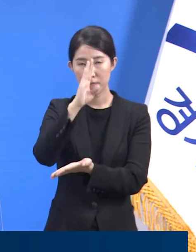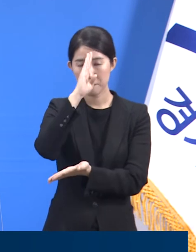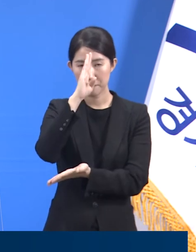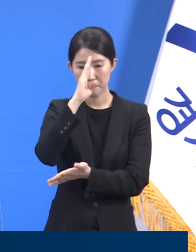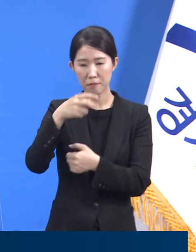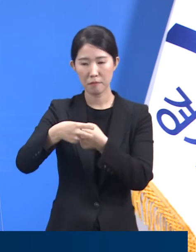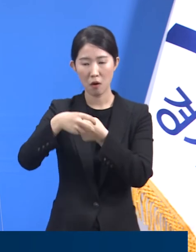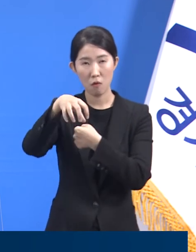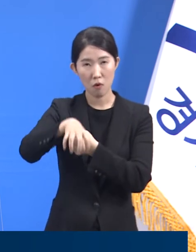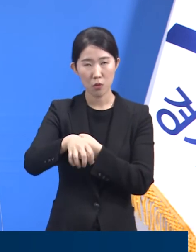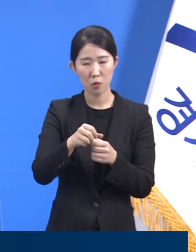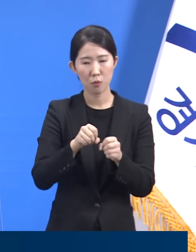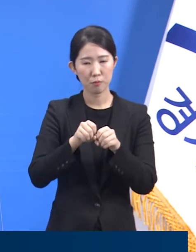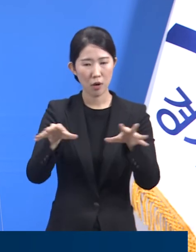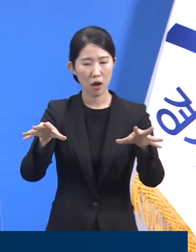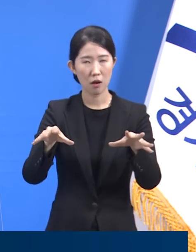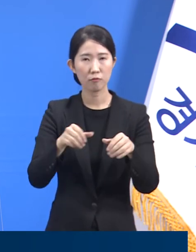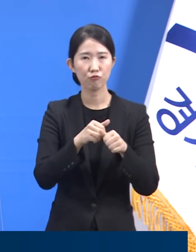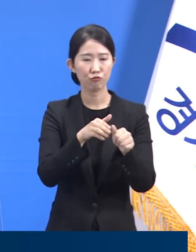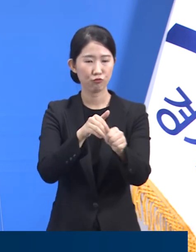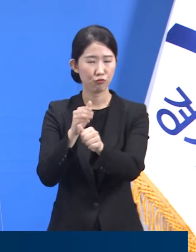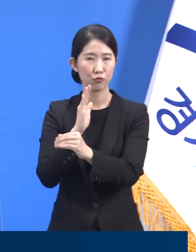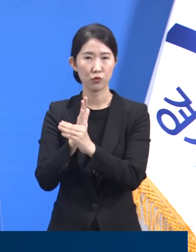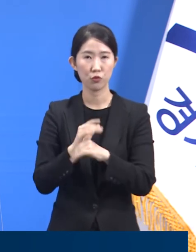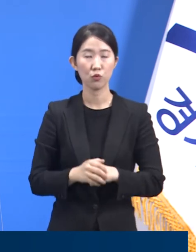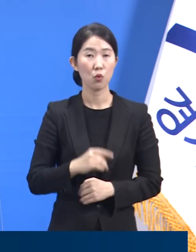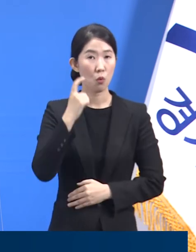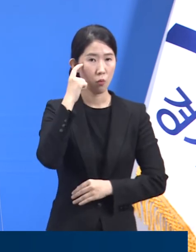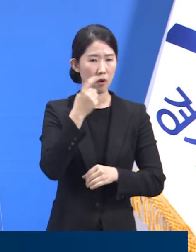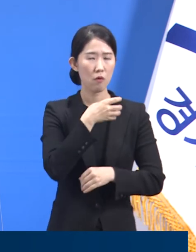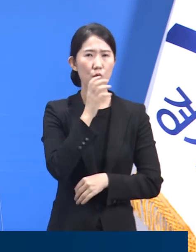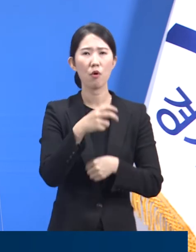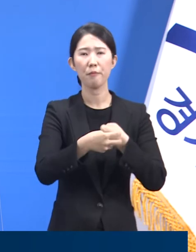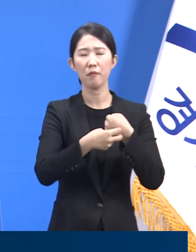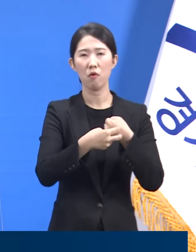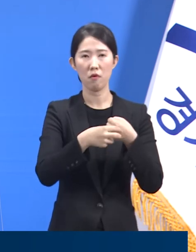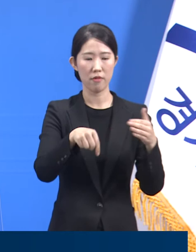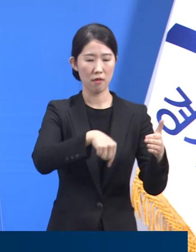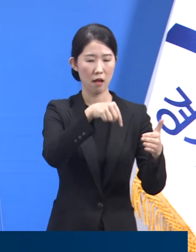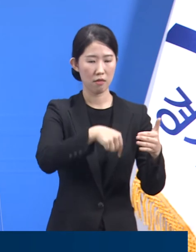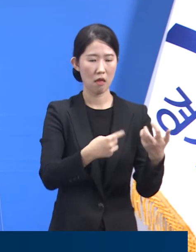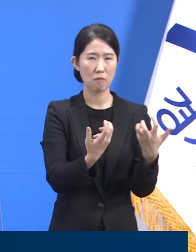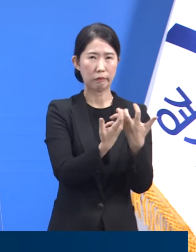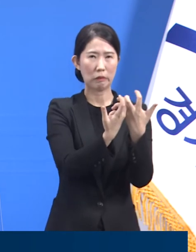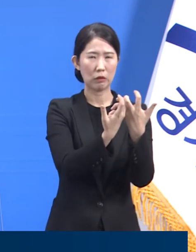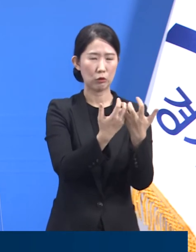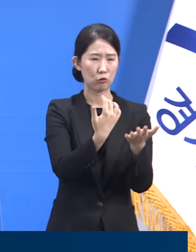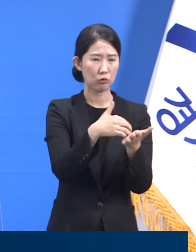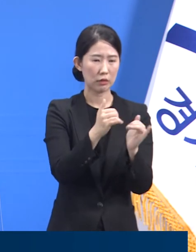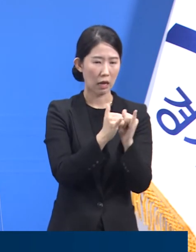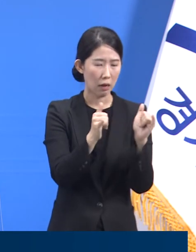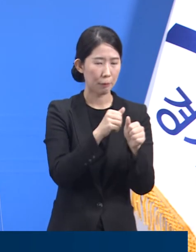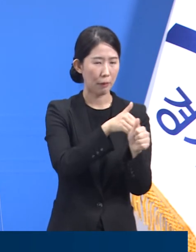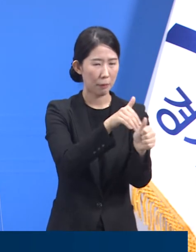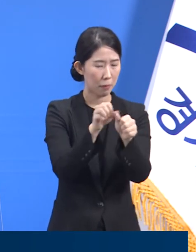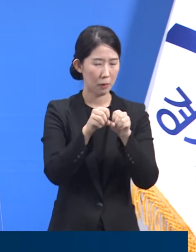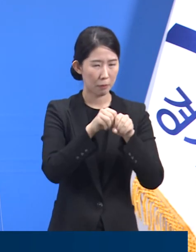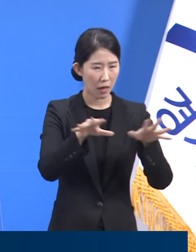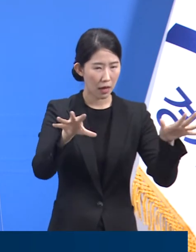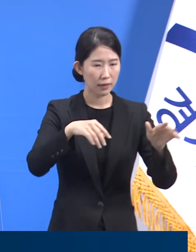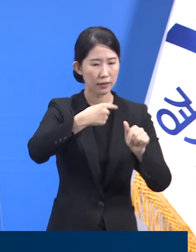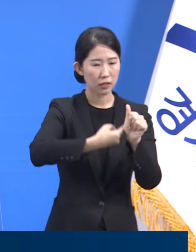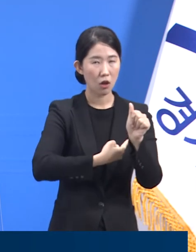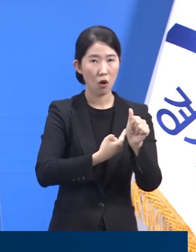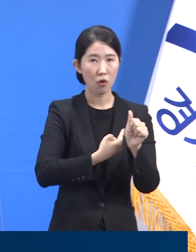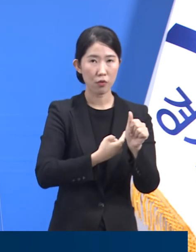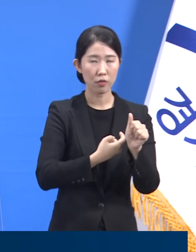감염이 발생한 원 요양병원의 밀집도를 낮춰 추가 감염 확산을 막기 위한 조치입니다. 지표